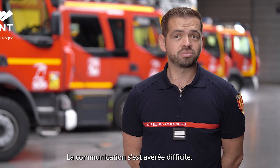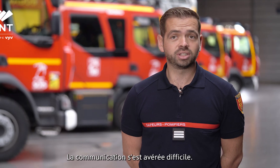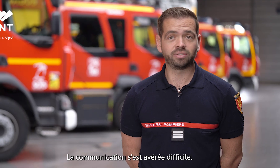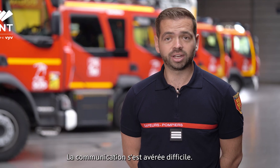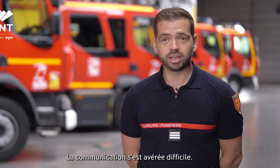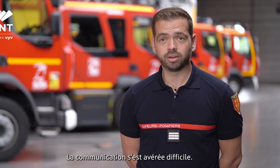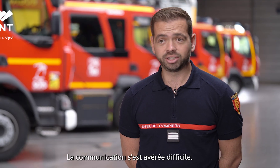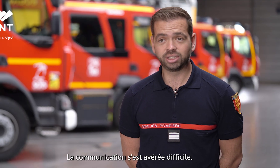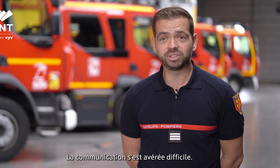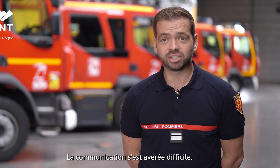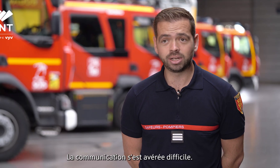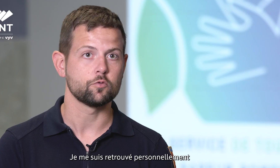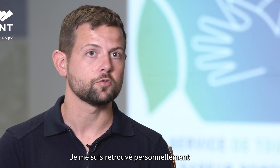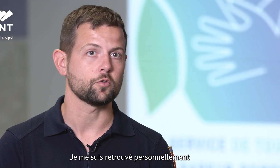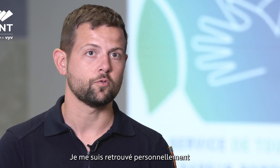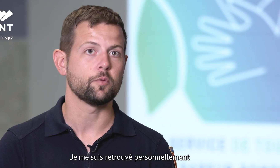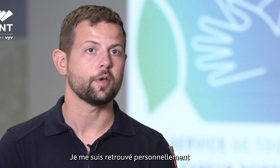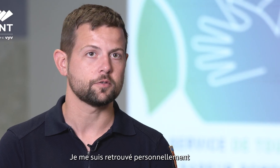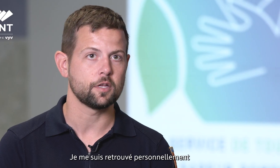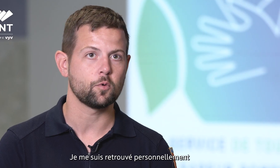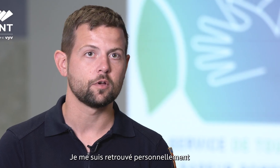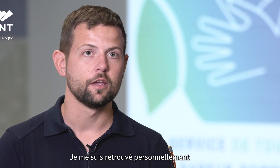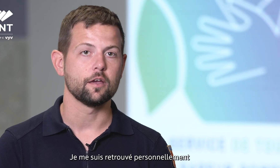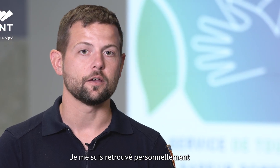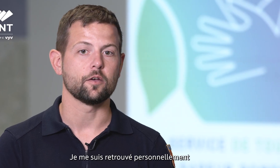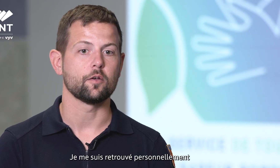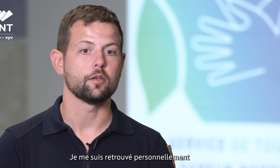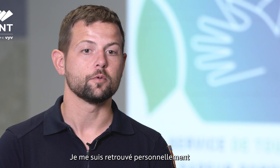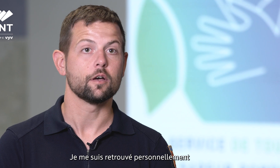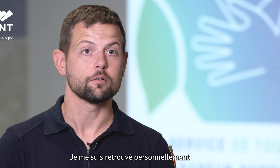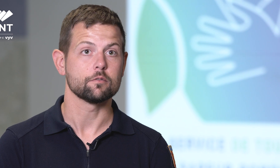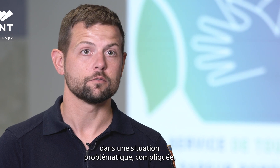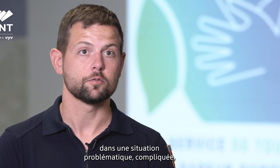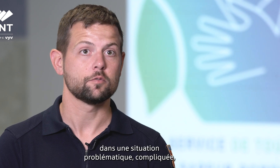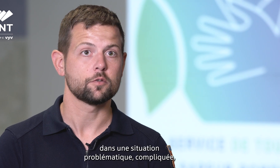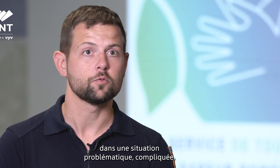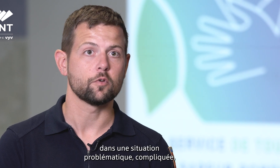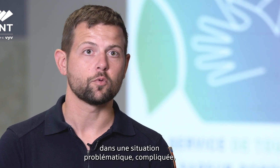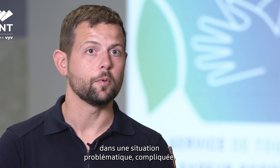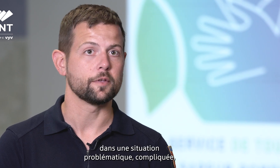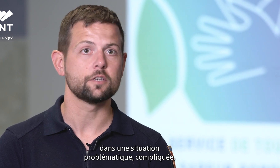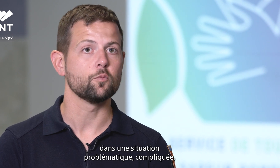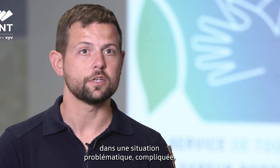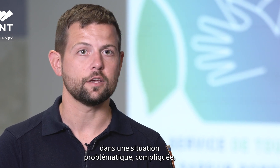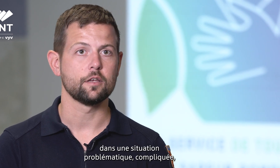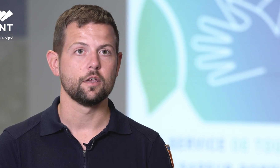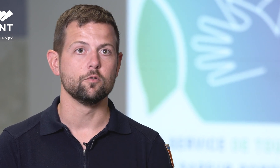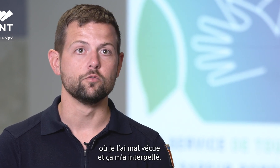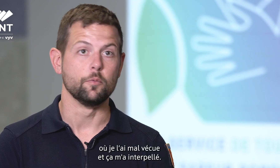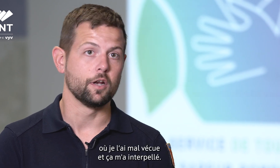s'est avérée difficile. Je me suis retrouvé personnellement dans une situation problématique, compliquée, où je l'ai mal